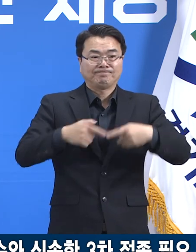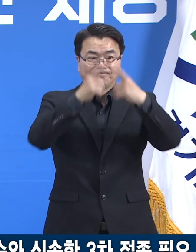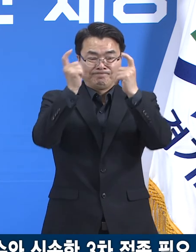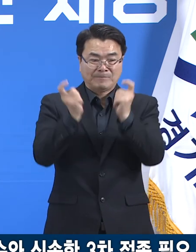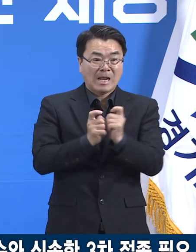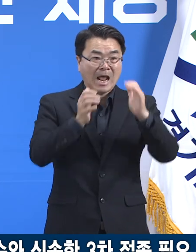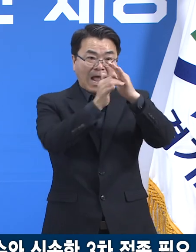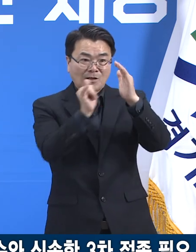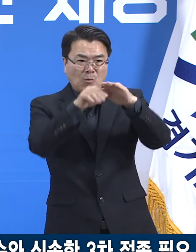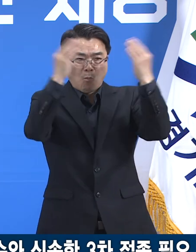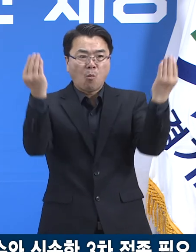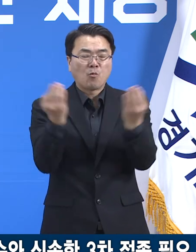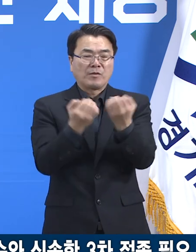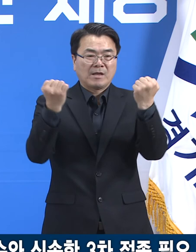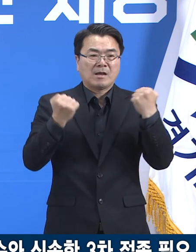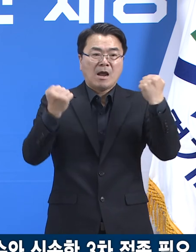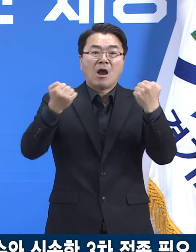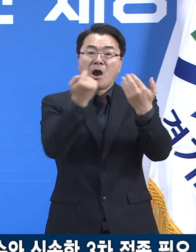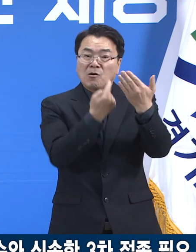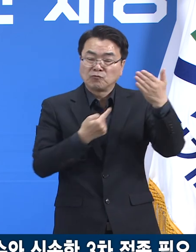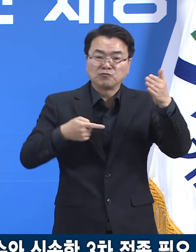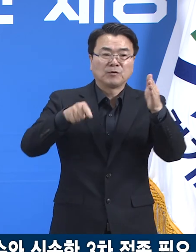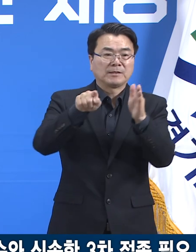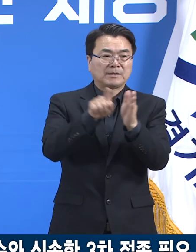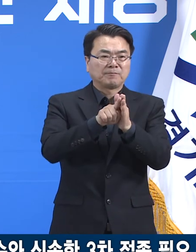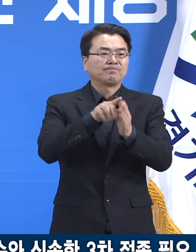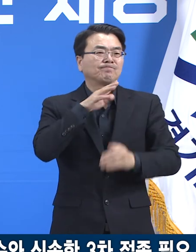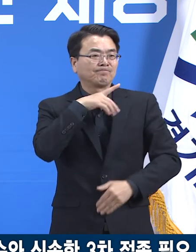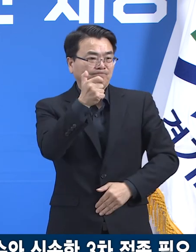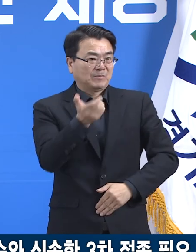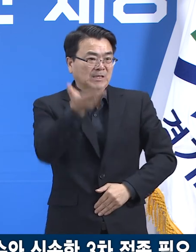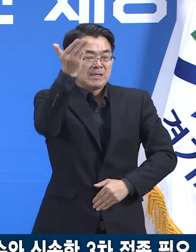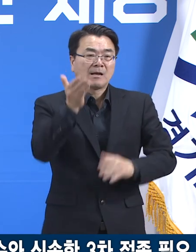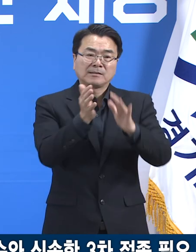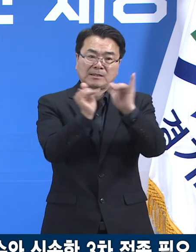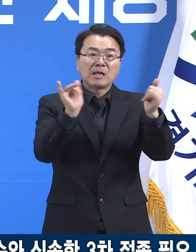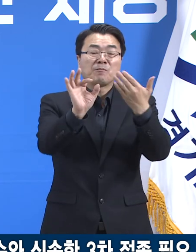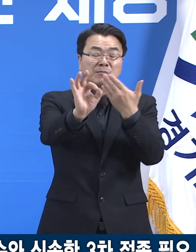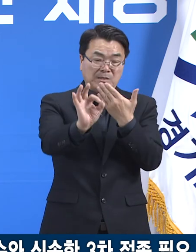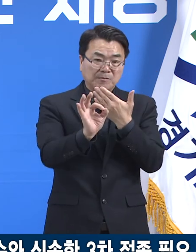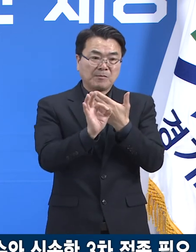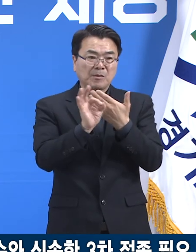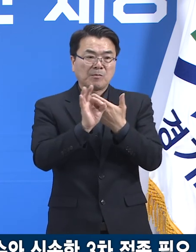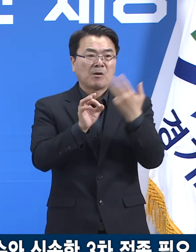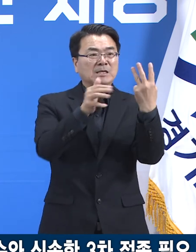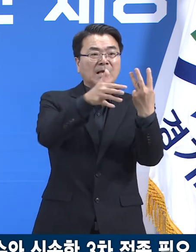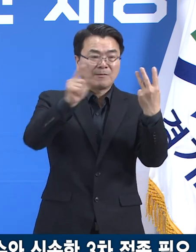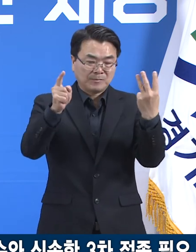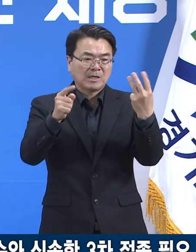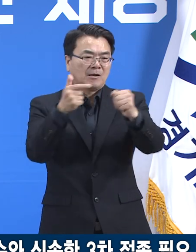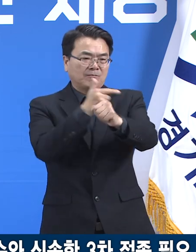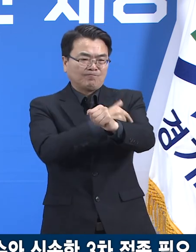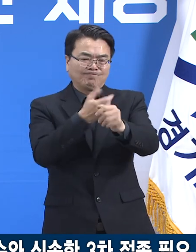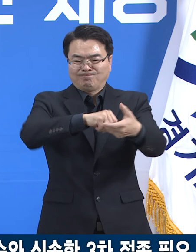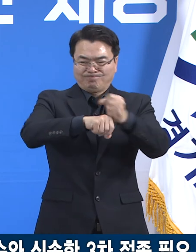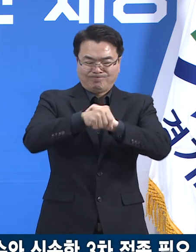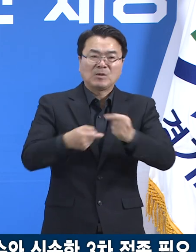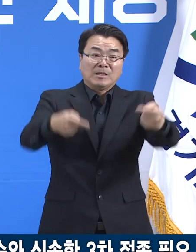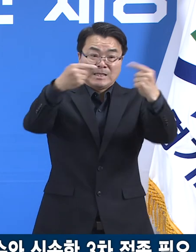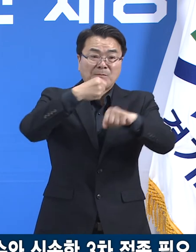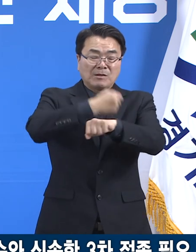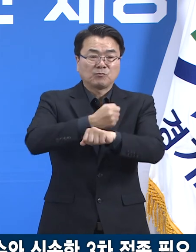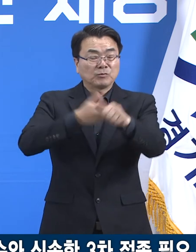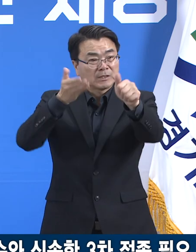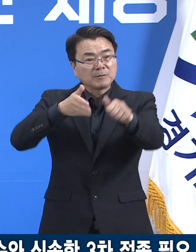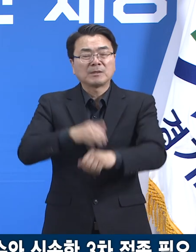지킬 수 있도록 12월 말까지 운영 중인 60세 이상 3차 접종 집중기간 동안 3차 접종에 적극적인 참여 부탁드립니다.